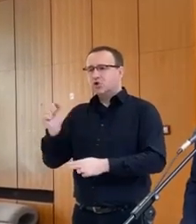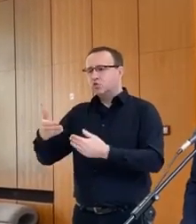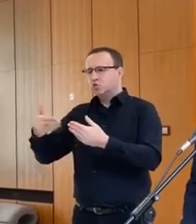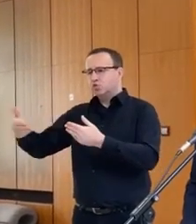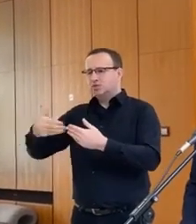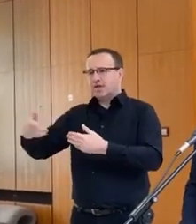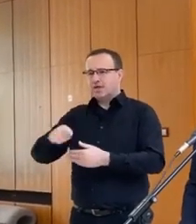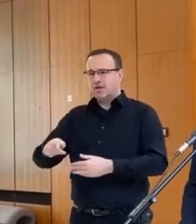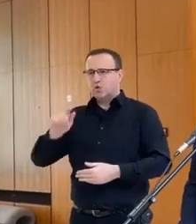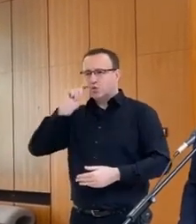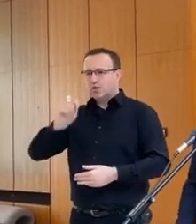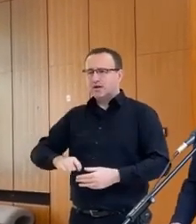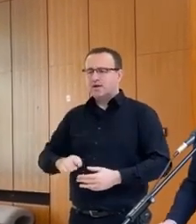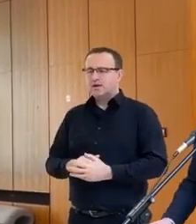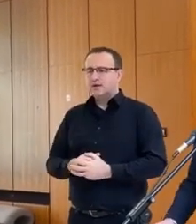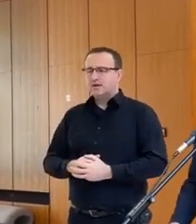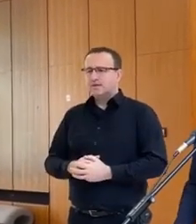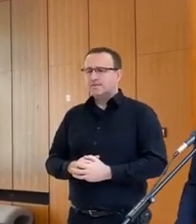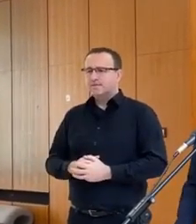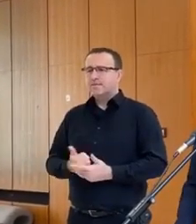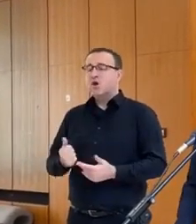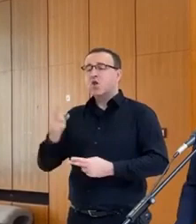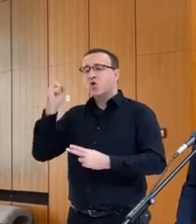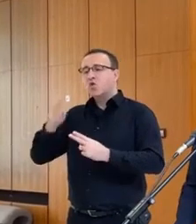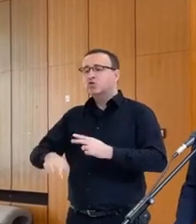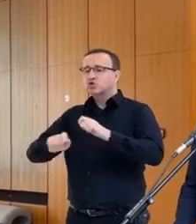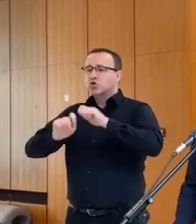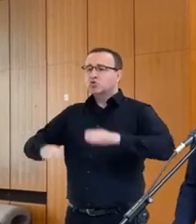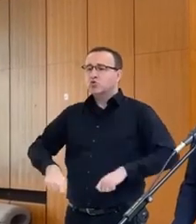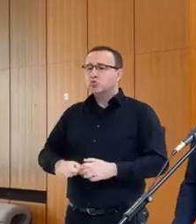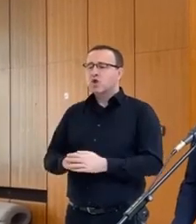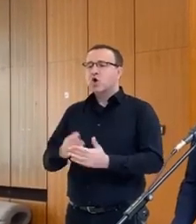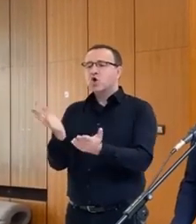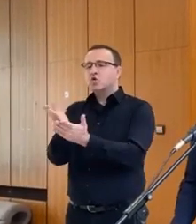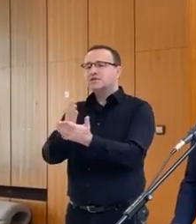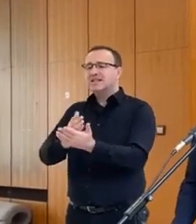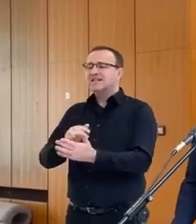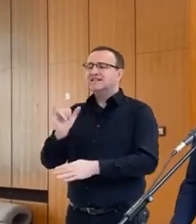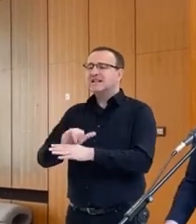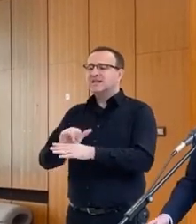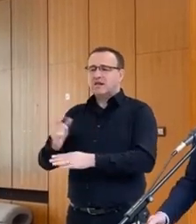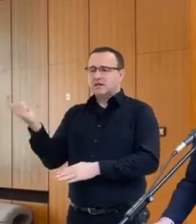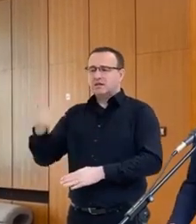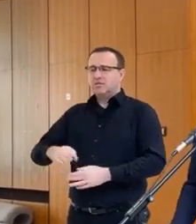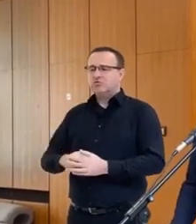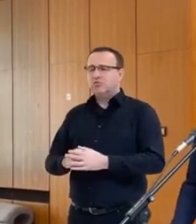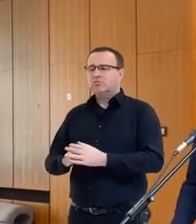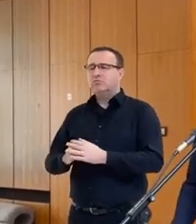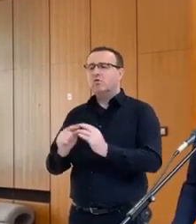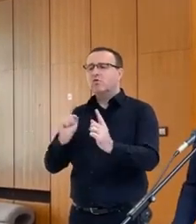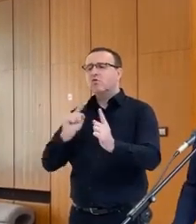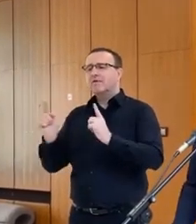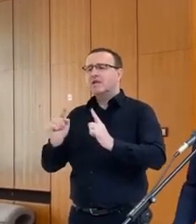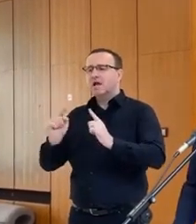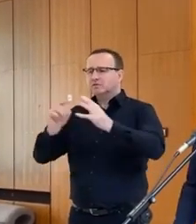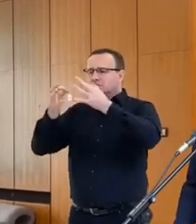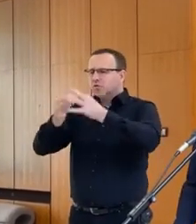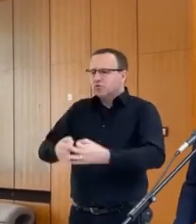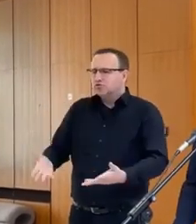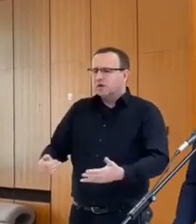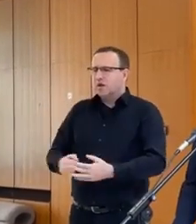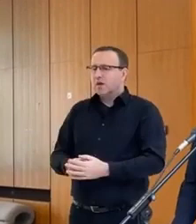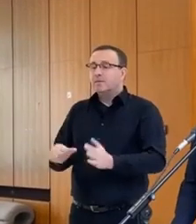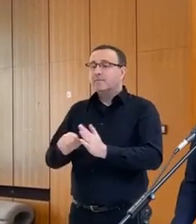ktoré susedia s Ukrajinov, ale aj konečné rozhodnutie o tom rozdelení zatím nie prišlo. Tietie rokovania sú naozaj složité, lebo